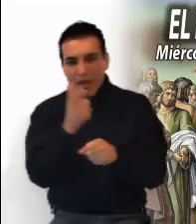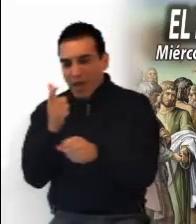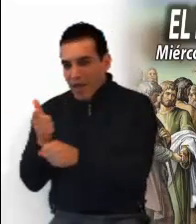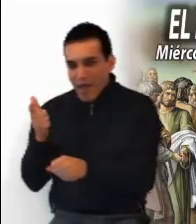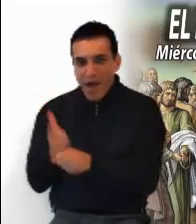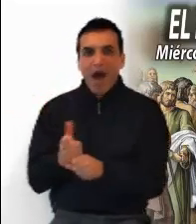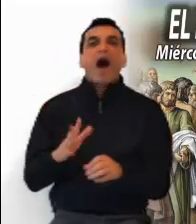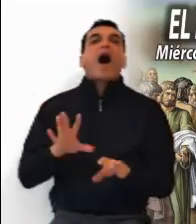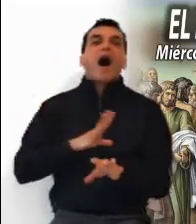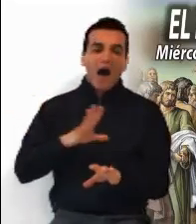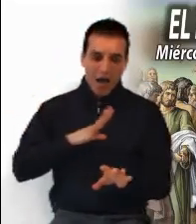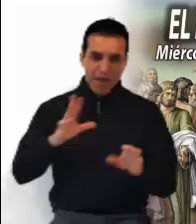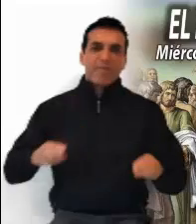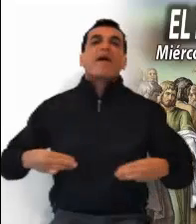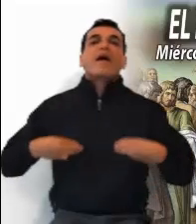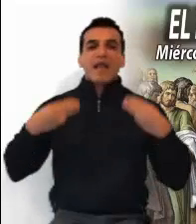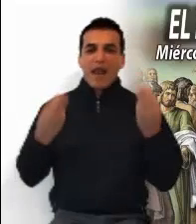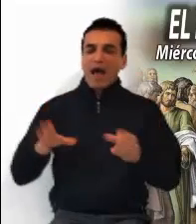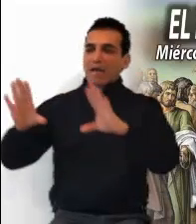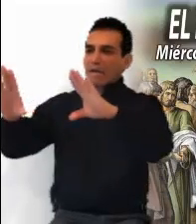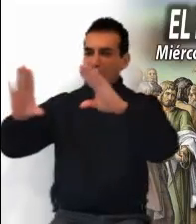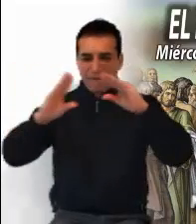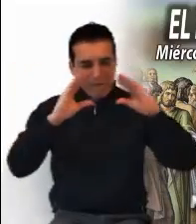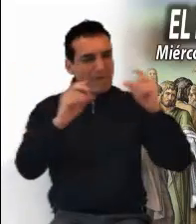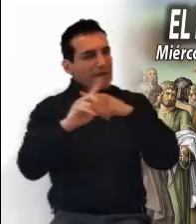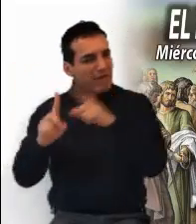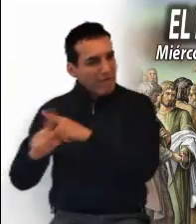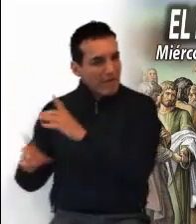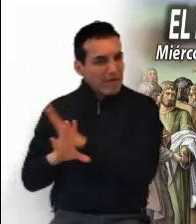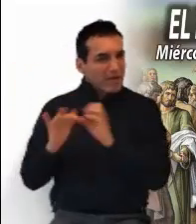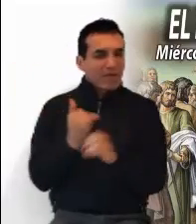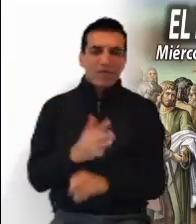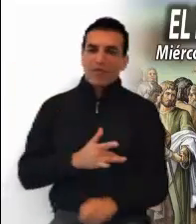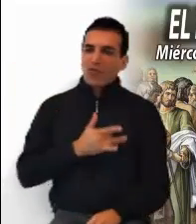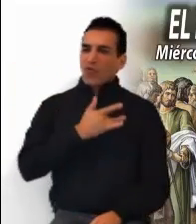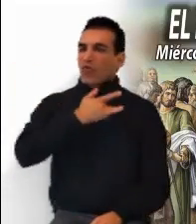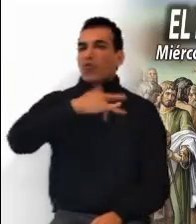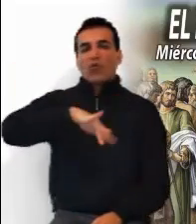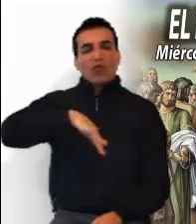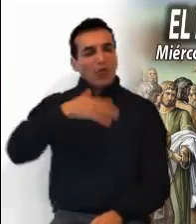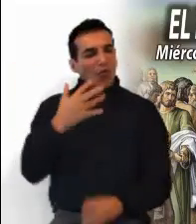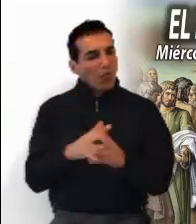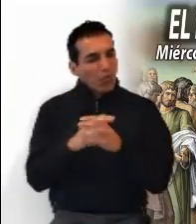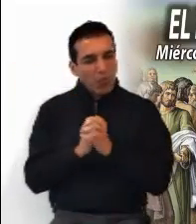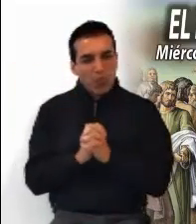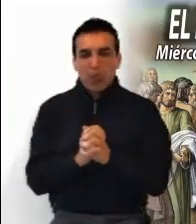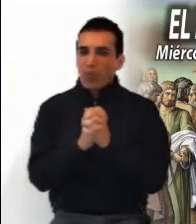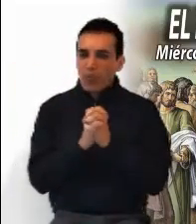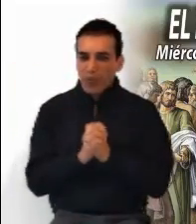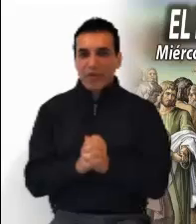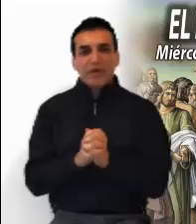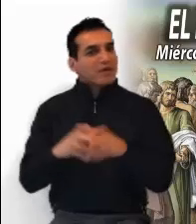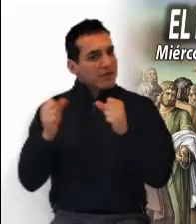enseñanzas, al contemplar a este Jesús que se manifiesta misericordioso y compasivo, seguramente no